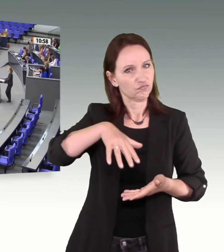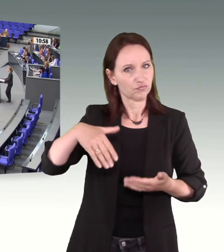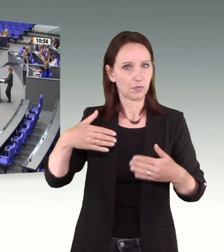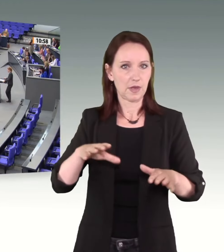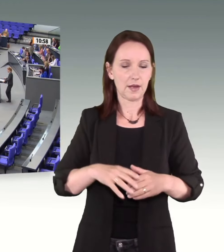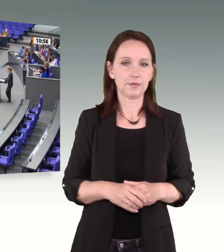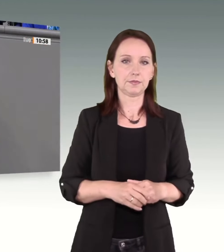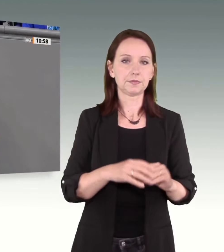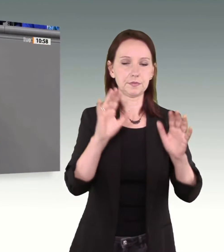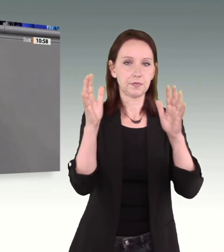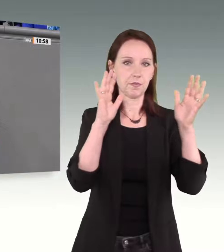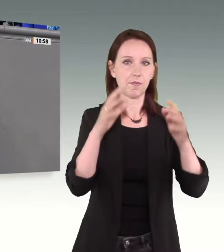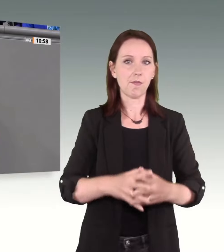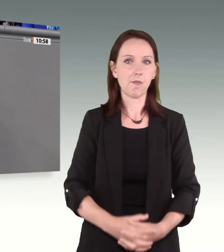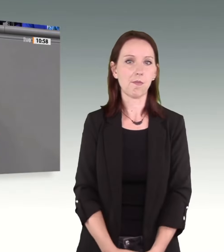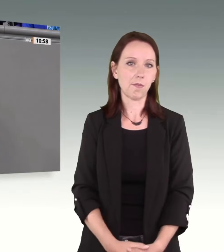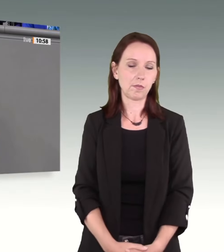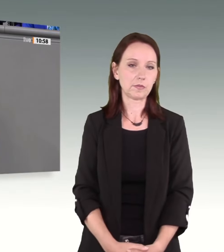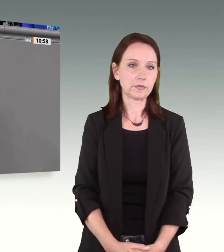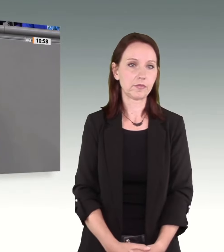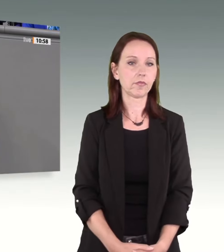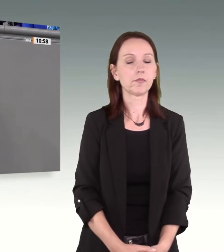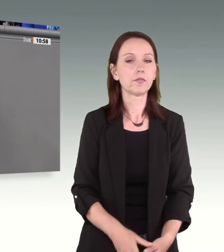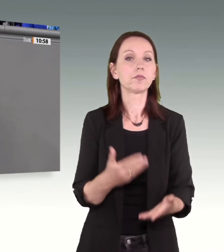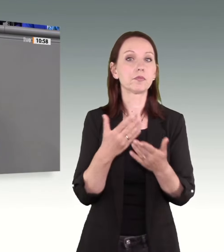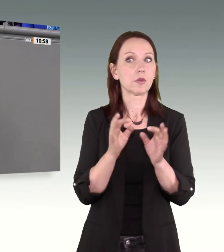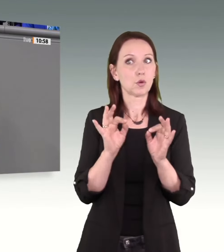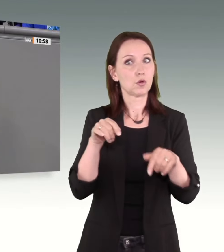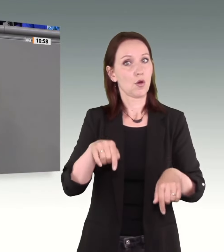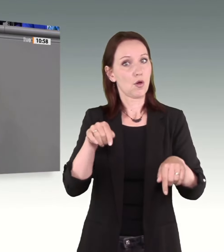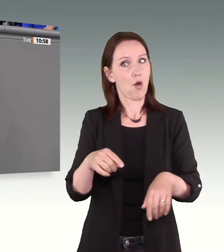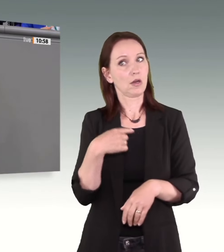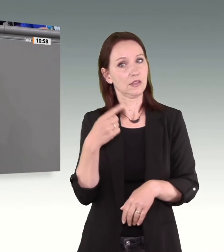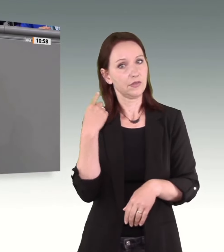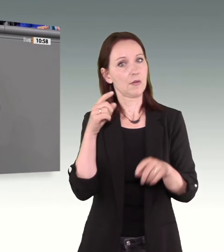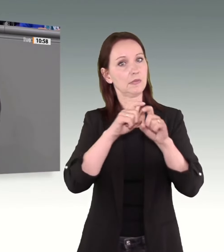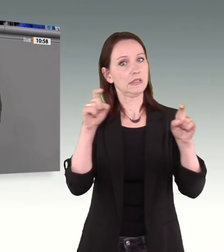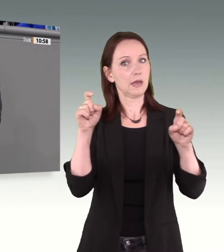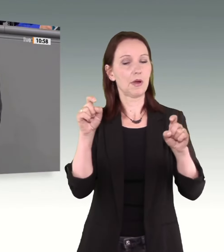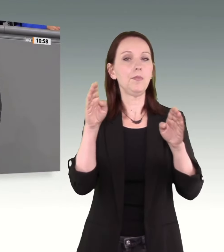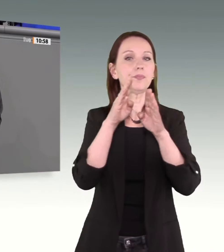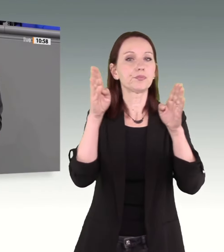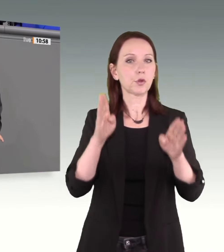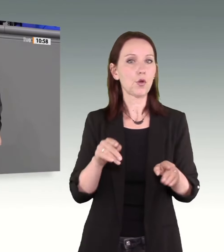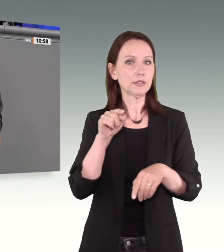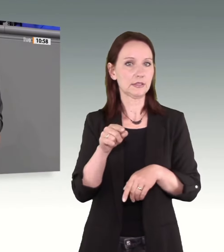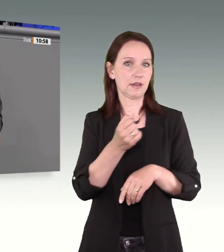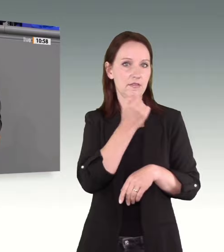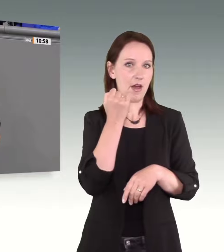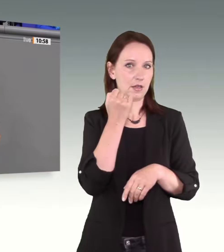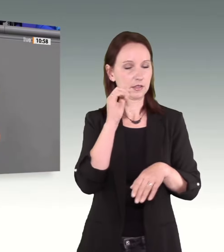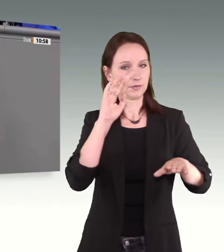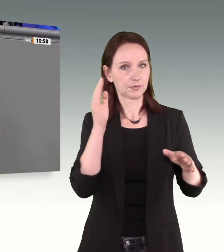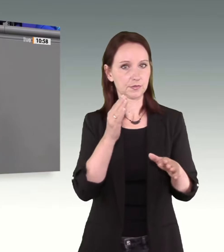Gut also, dass wir uns heute hier dem Thema häusliche Gewalt widmen. Was ich Ihnen aber schon ankreide,